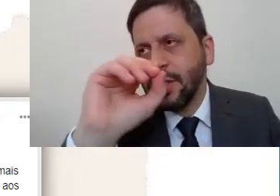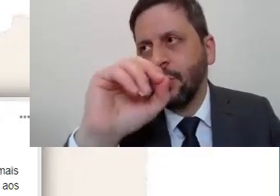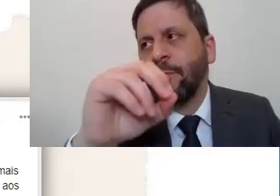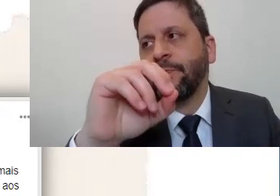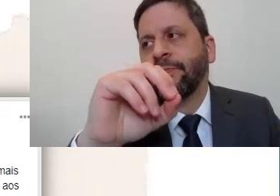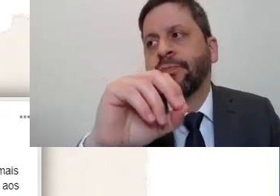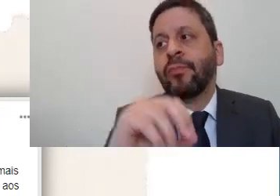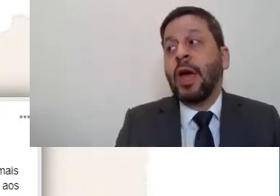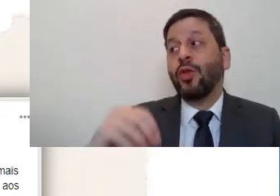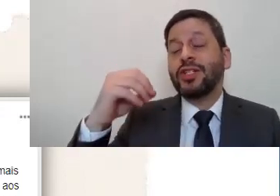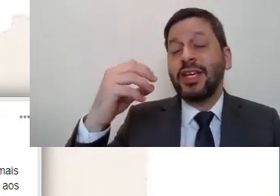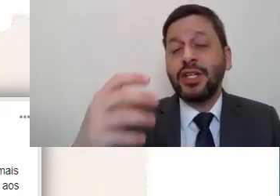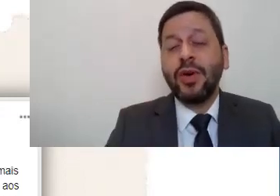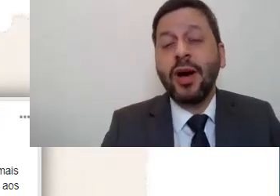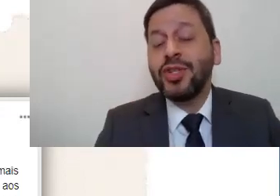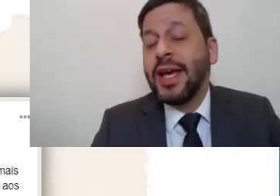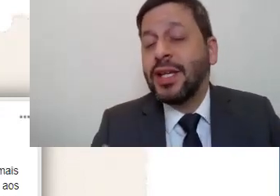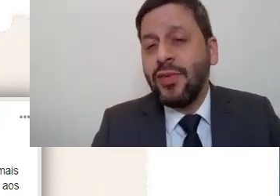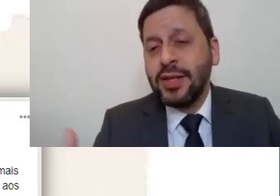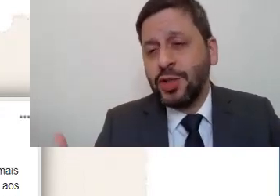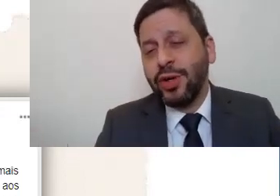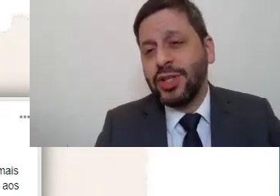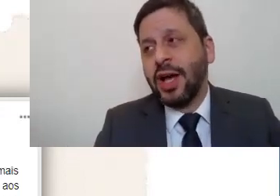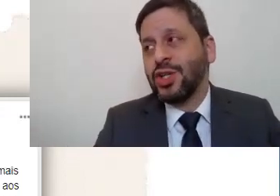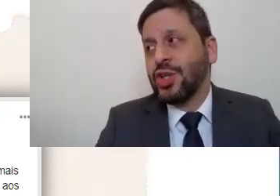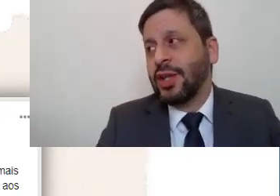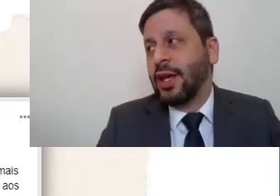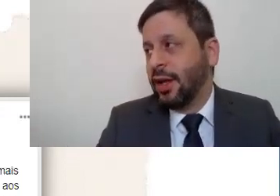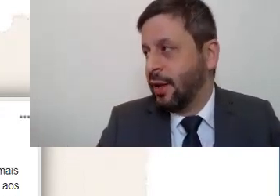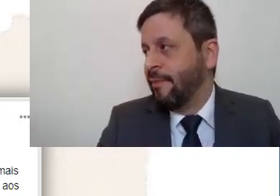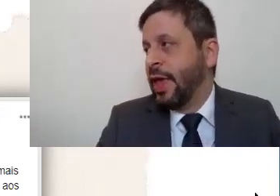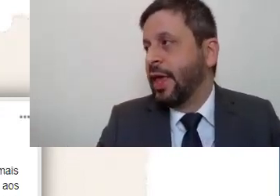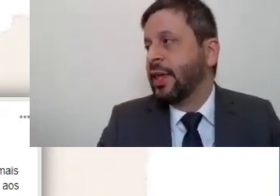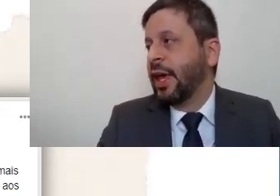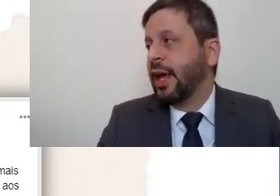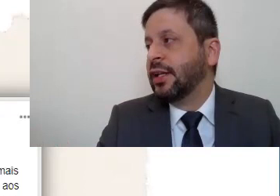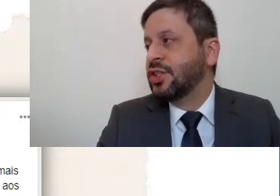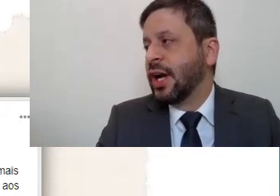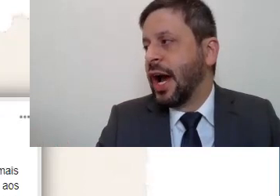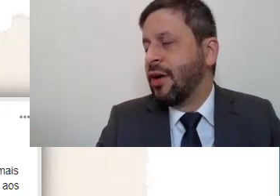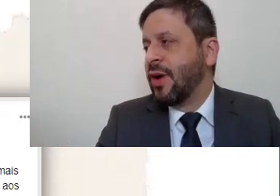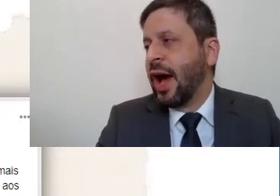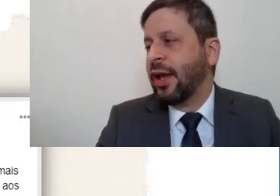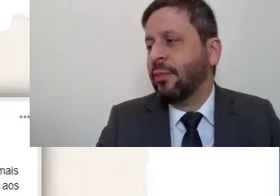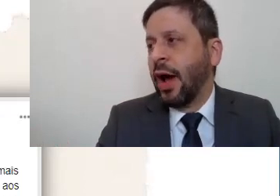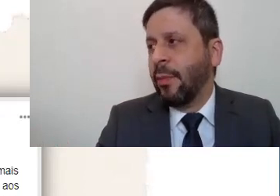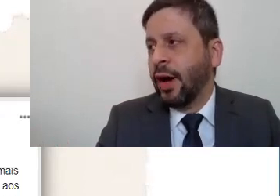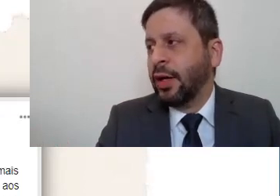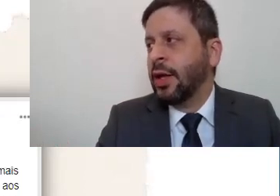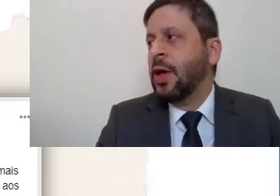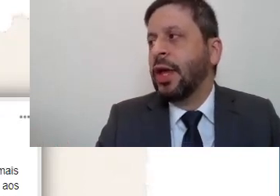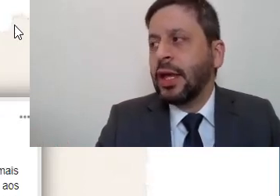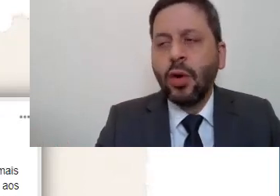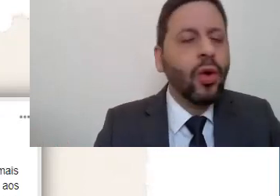termo mãe, melhor dizendo, nós identificamos diversas postagens dele em que ele indicava a